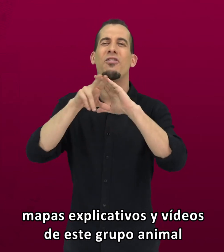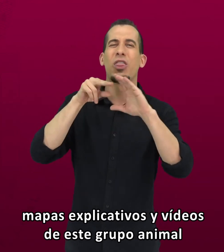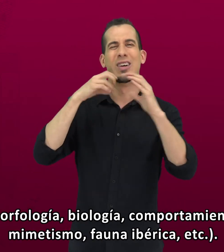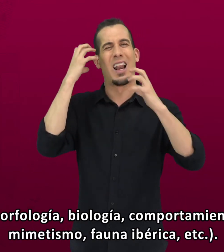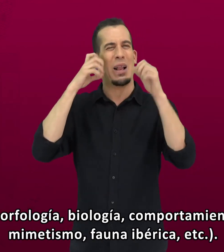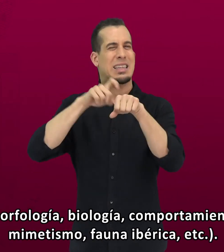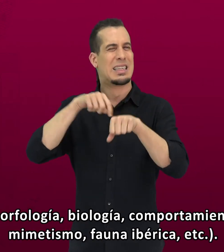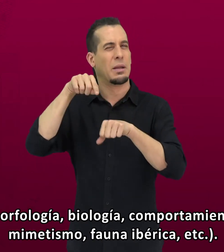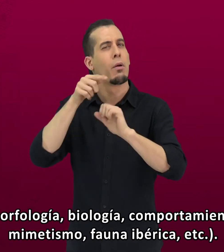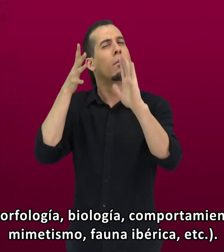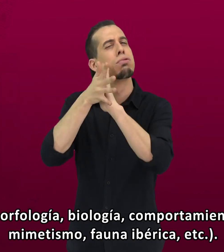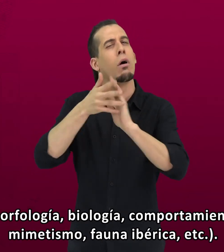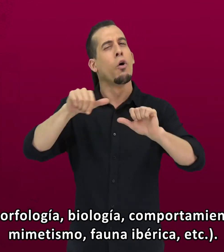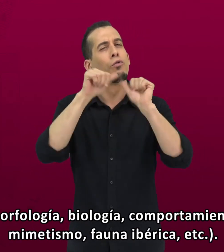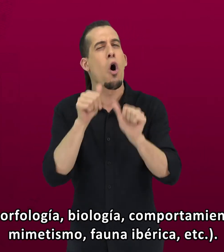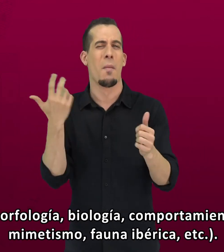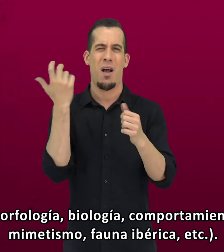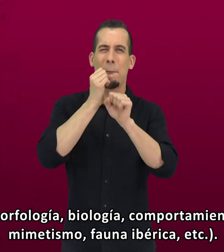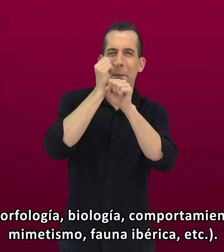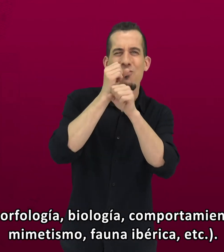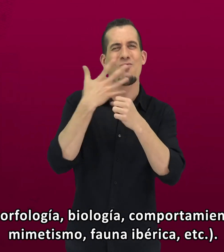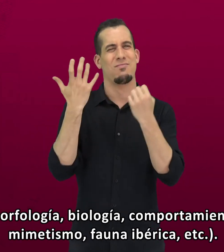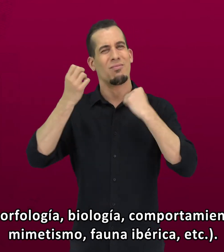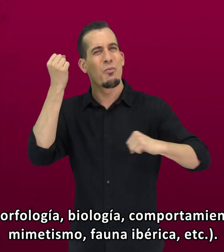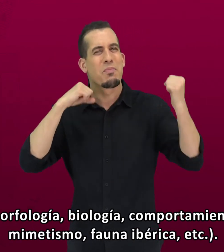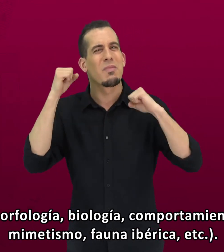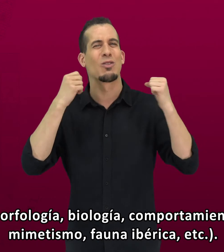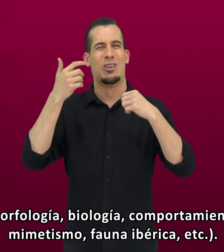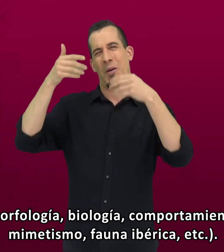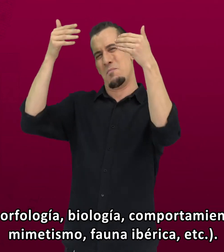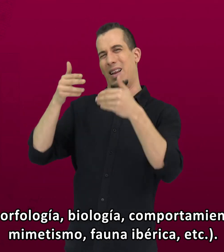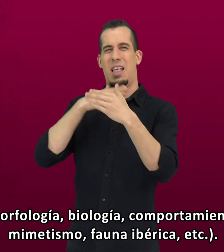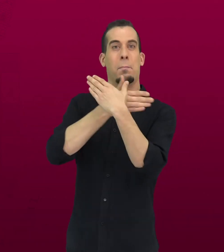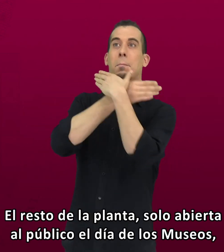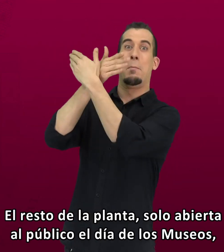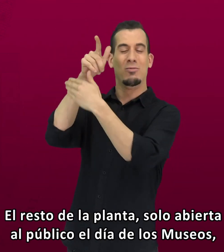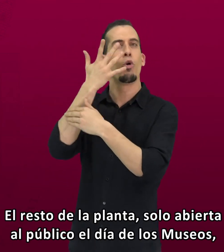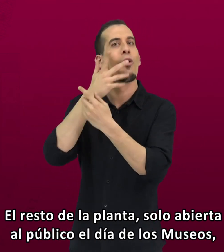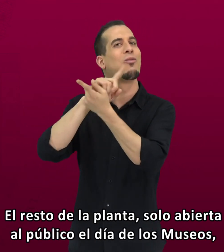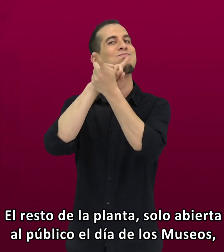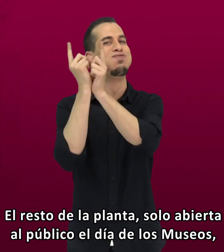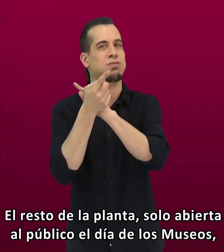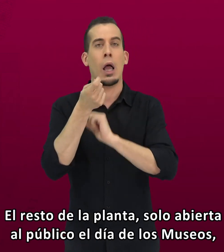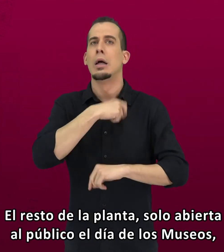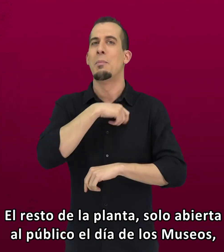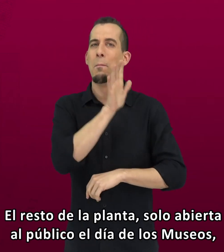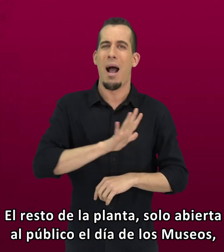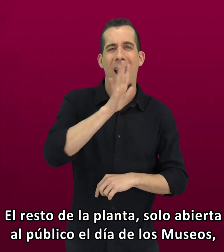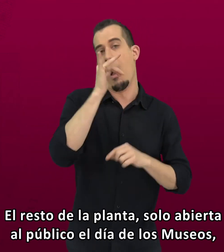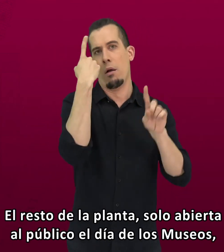animal. Morfología, biología, comportamiento, mimetismo, fauna ibérica... El resto de la planta, sólo abierta al público